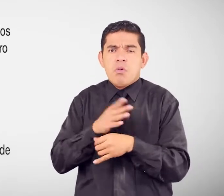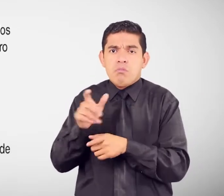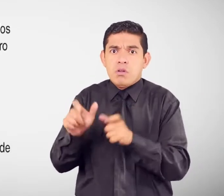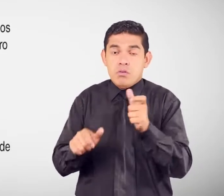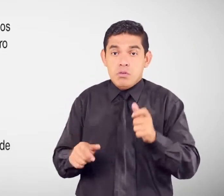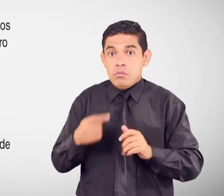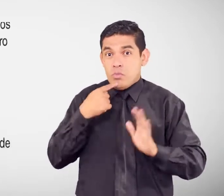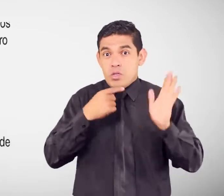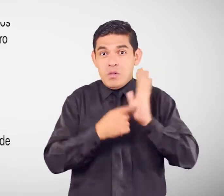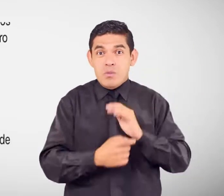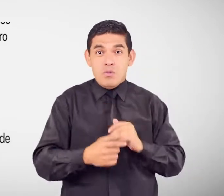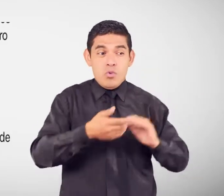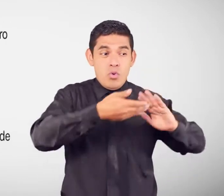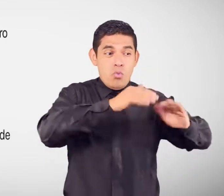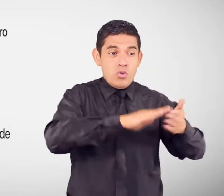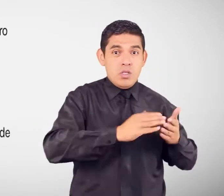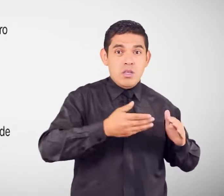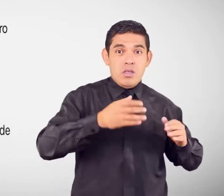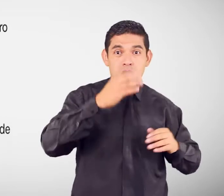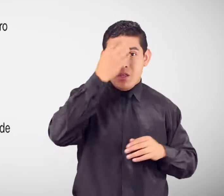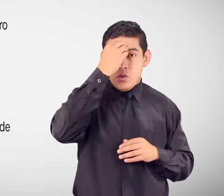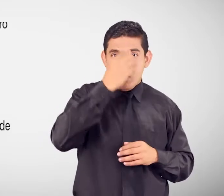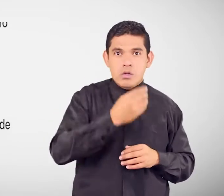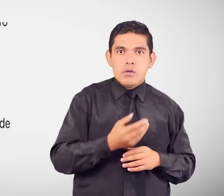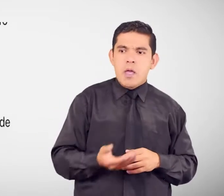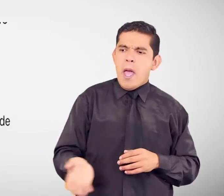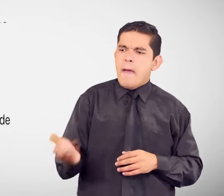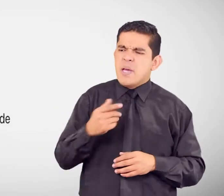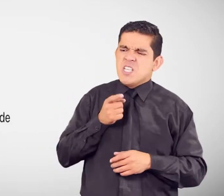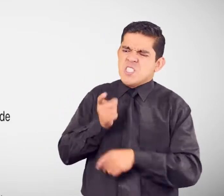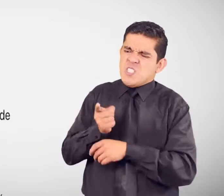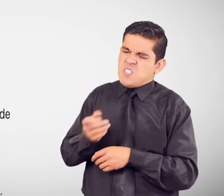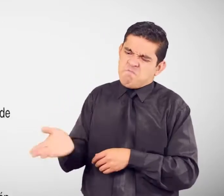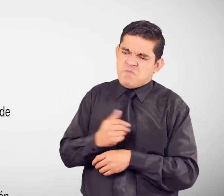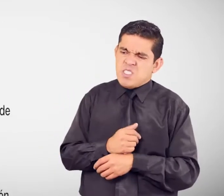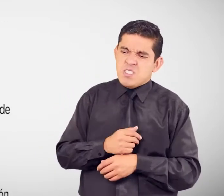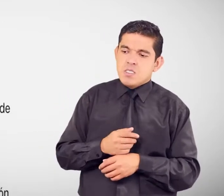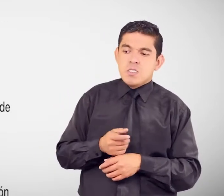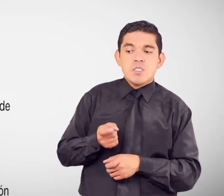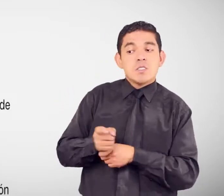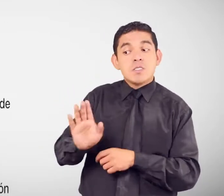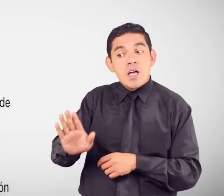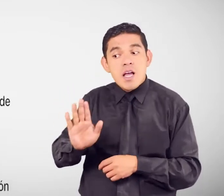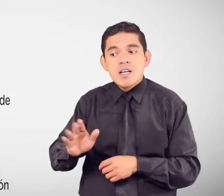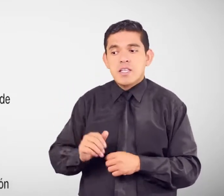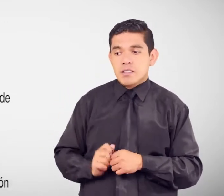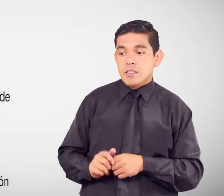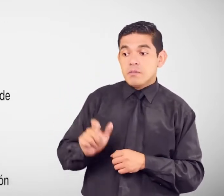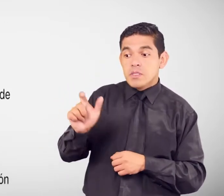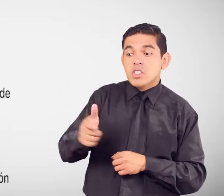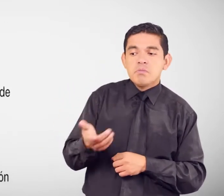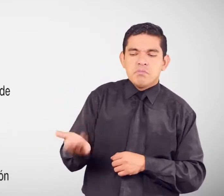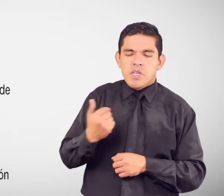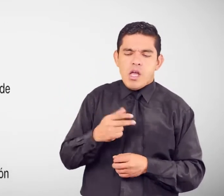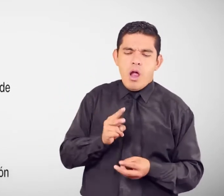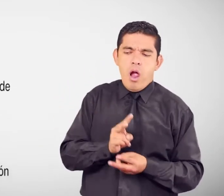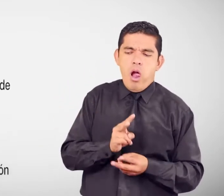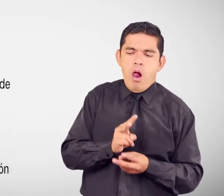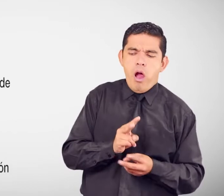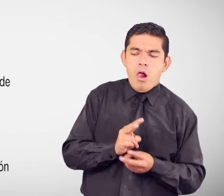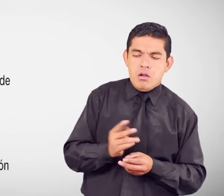educativa Le obligue bajo la fuerza El chantaje o la amenaza A realizar actos de naturaleza sexual A un niño,